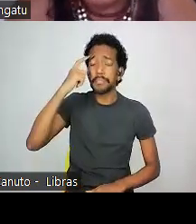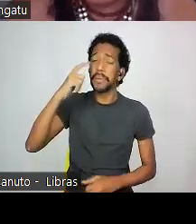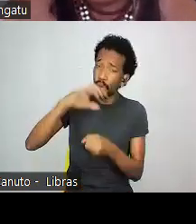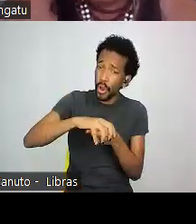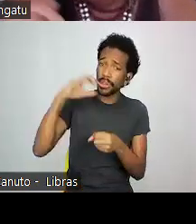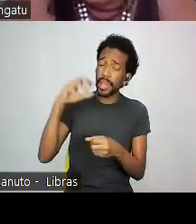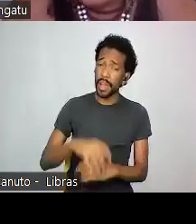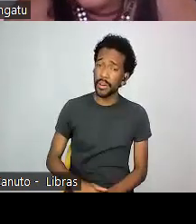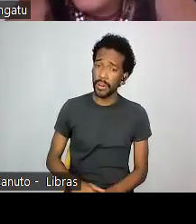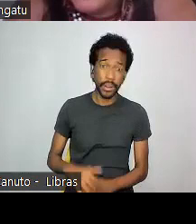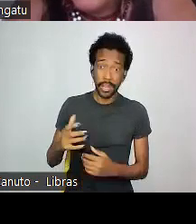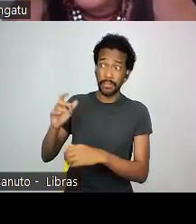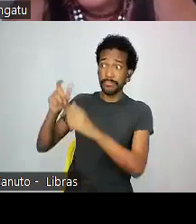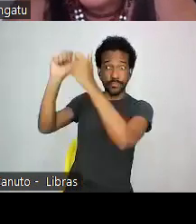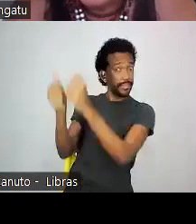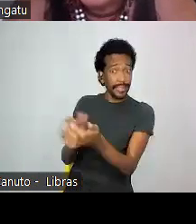Coloca estátua nenhuma.